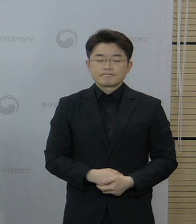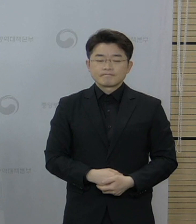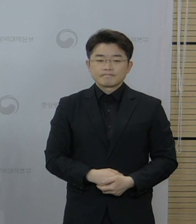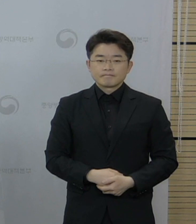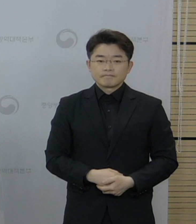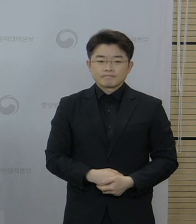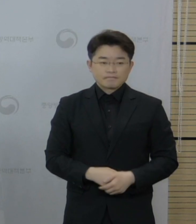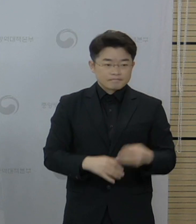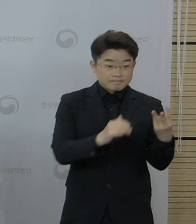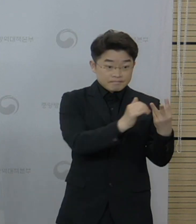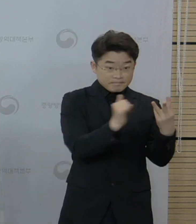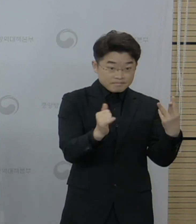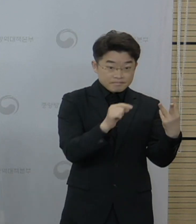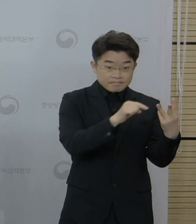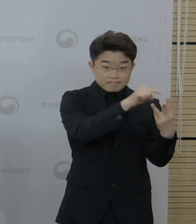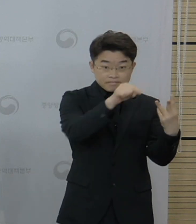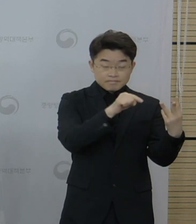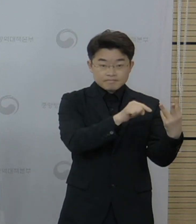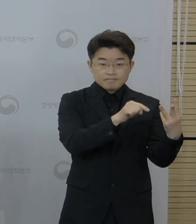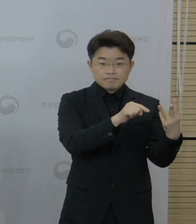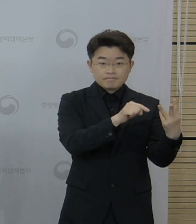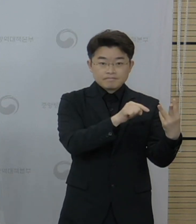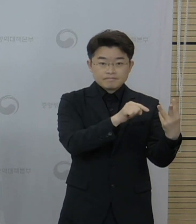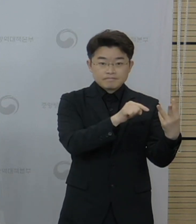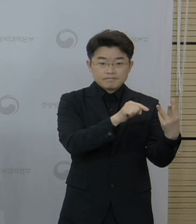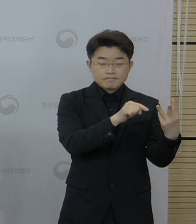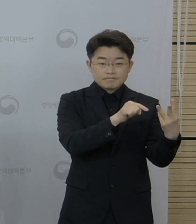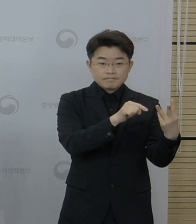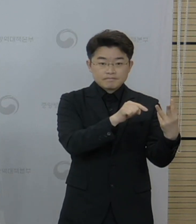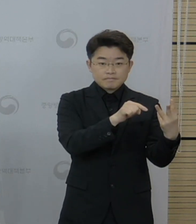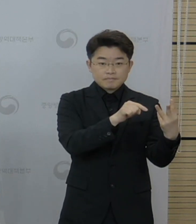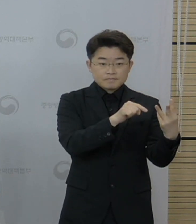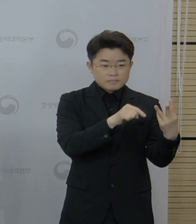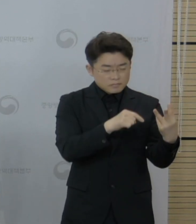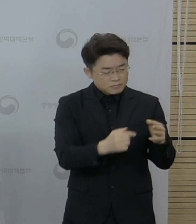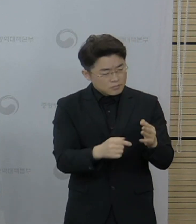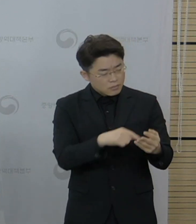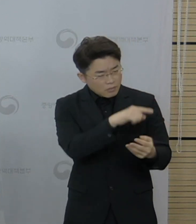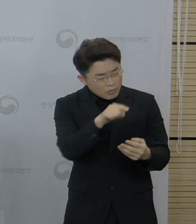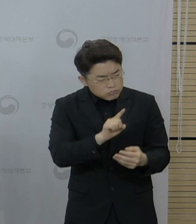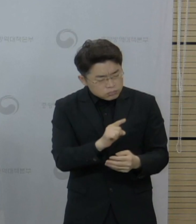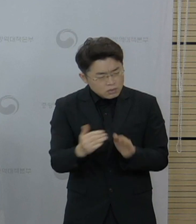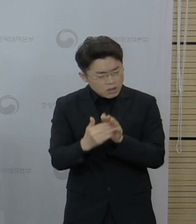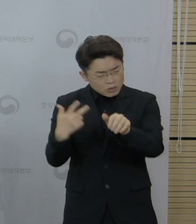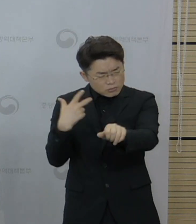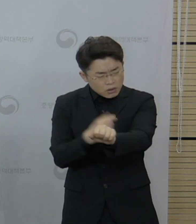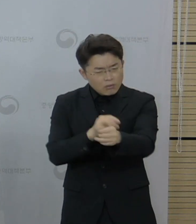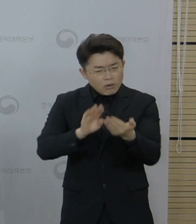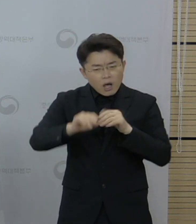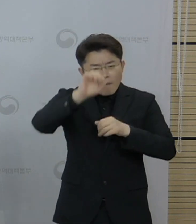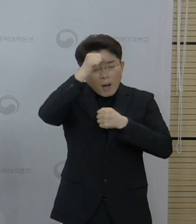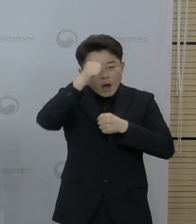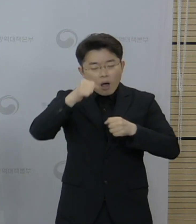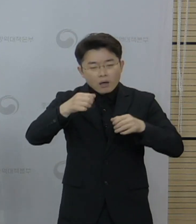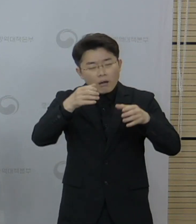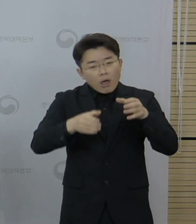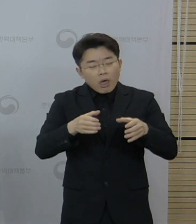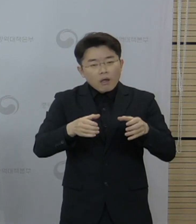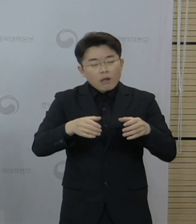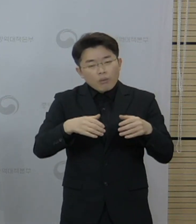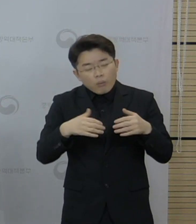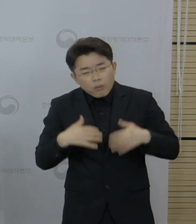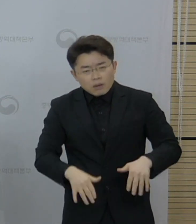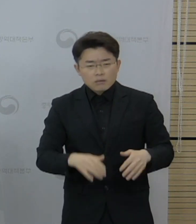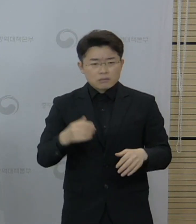나머지 3건 중 예방접종 후 10시간 후에 하지 근력 저하 등 신경학적